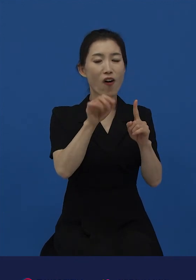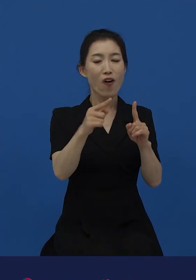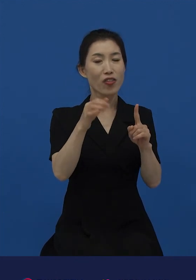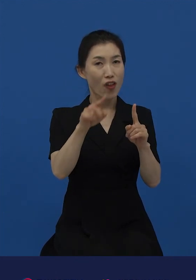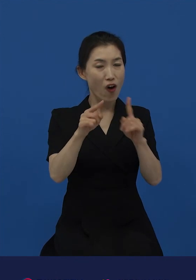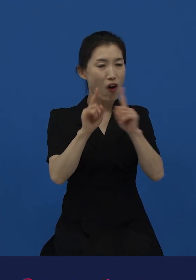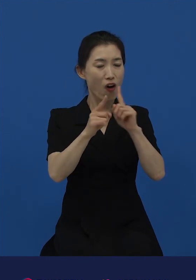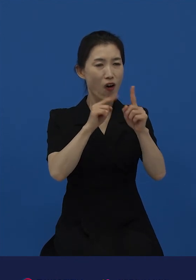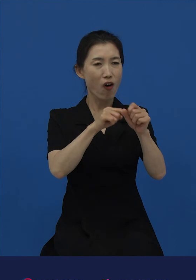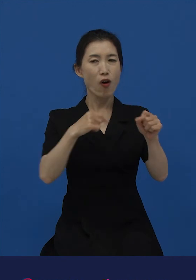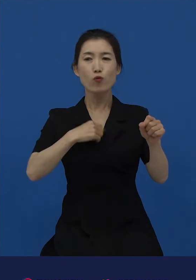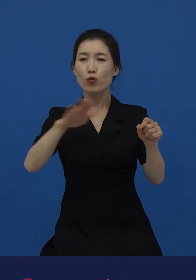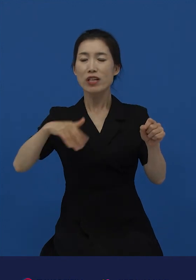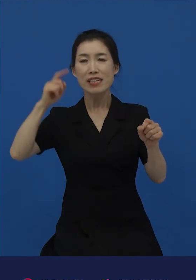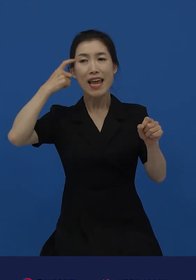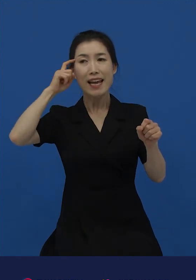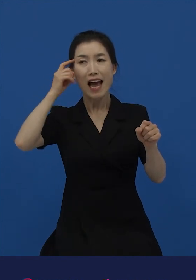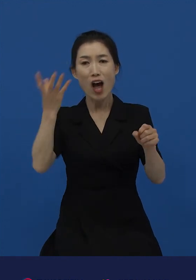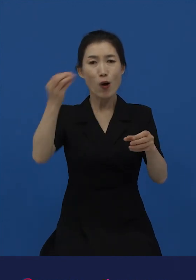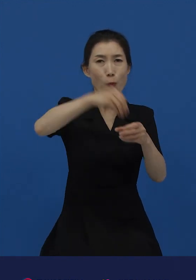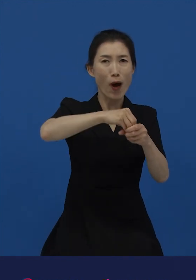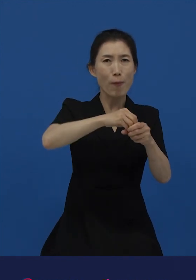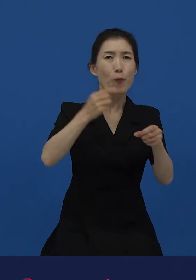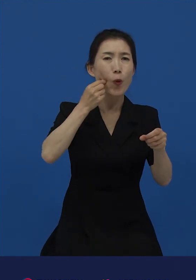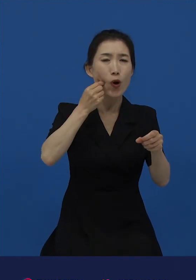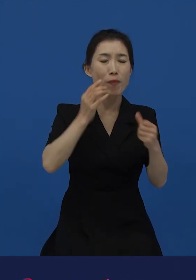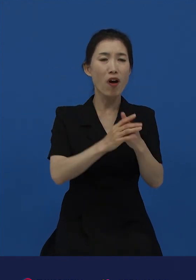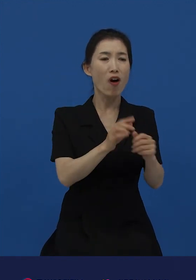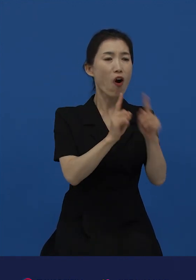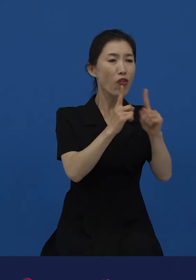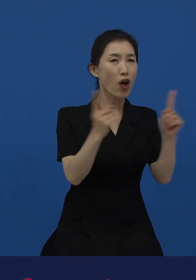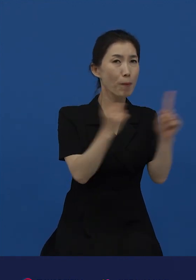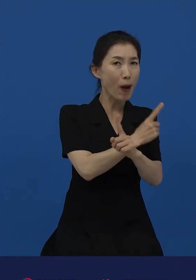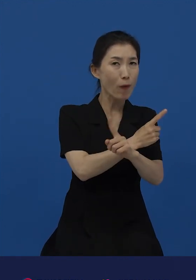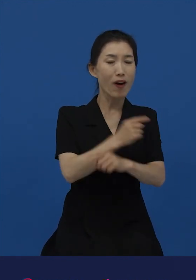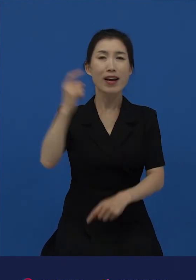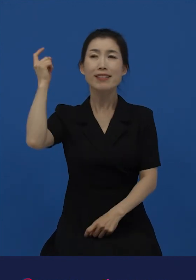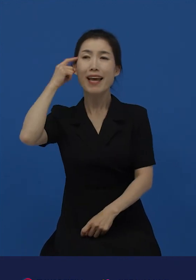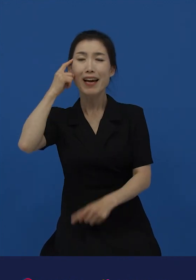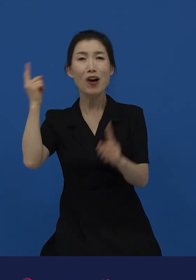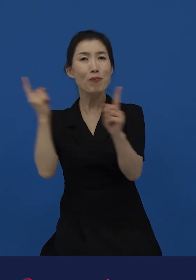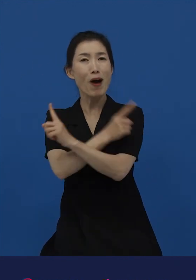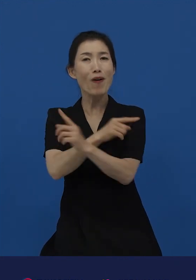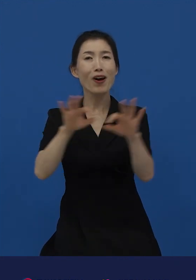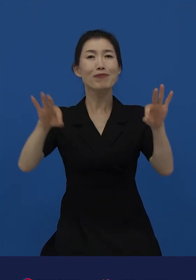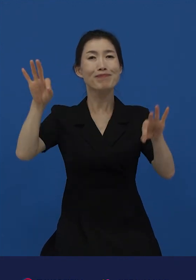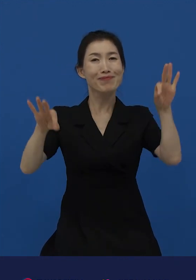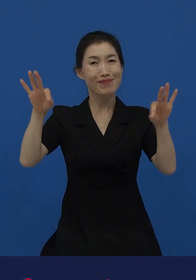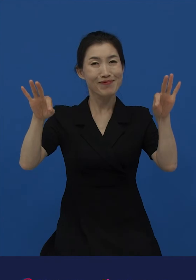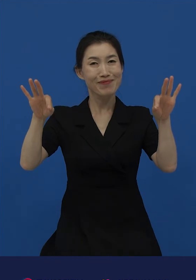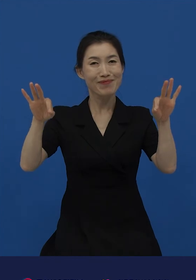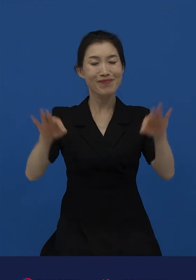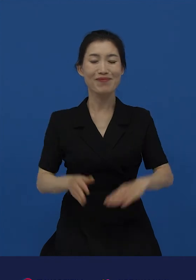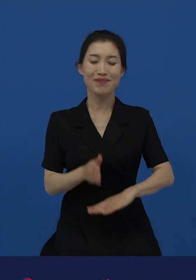생각을 담지 못한다면 언어를 바꿔야 할까요? 생각을 바꿔야 할까요? 감사합니다.